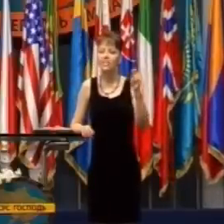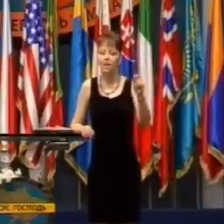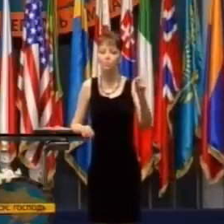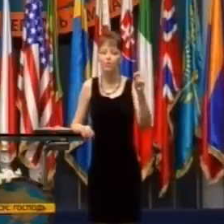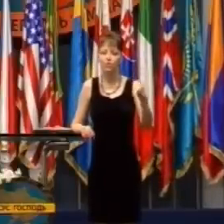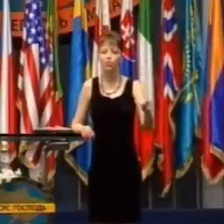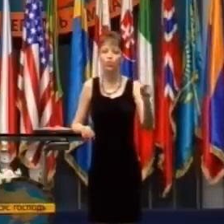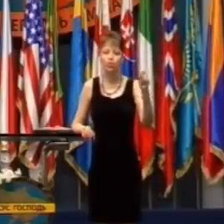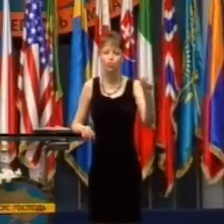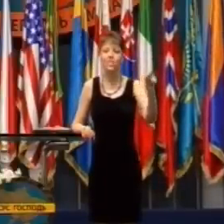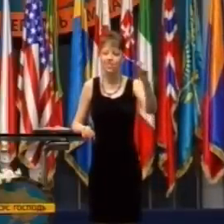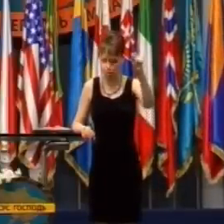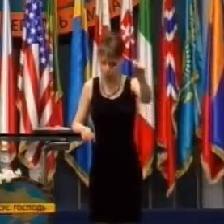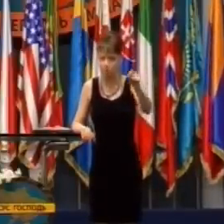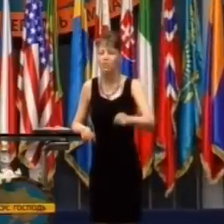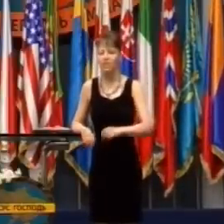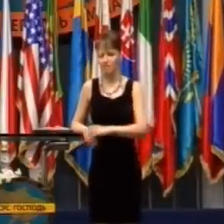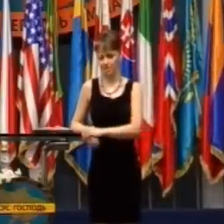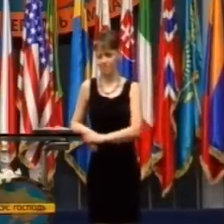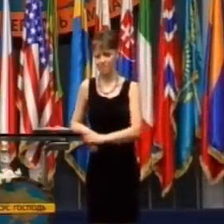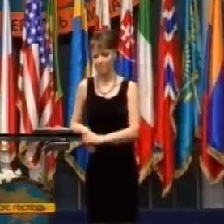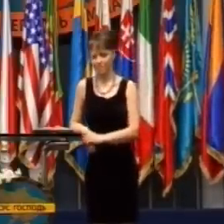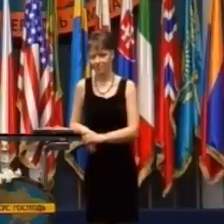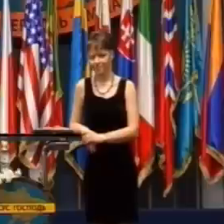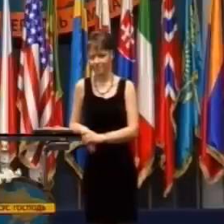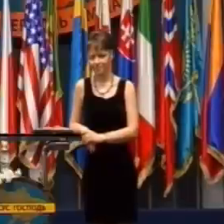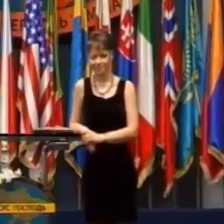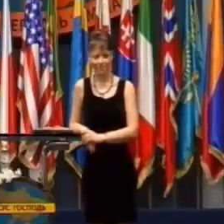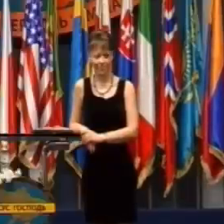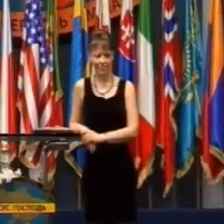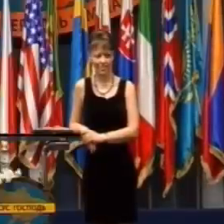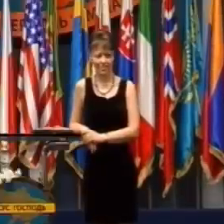Boh ukáže ľuďom, kde sa nachádza tvoj web.